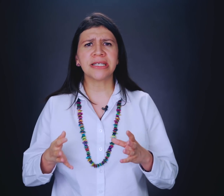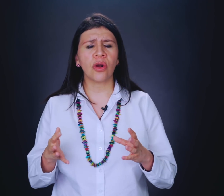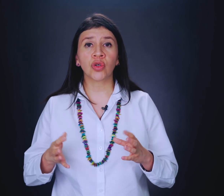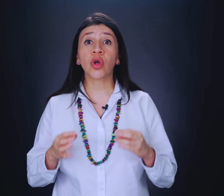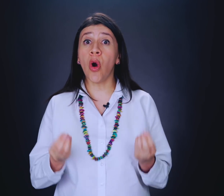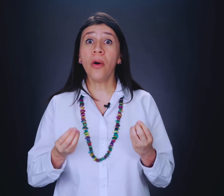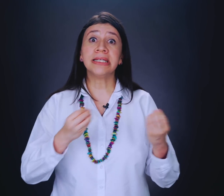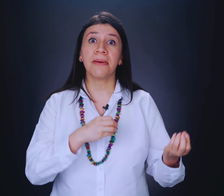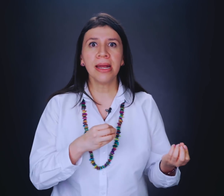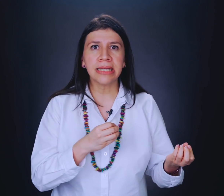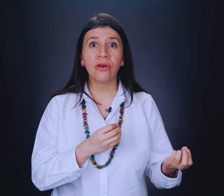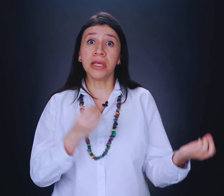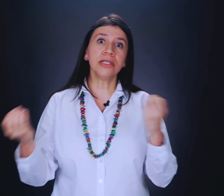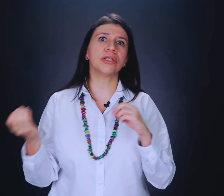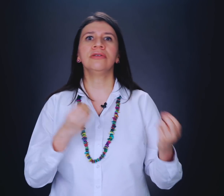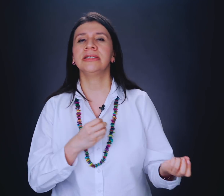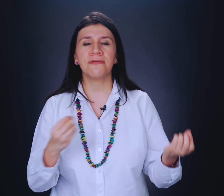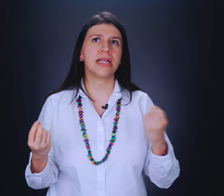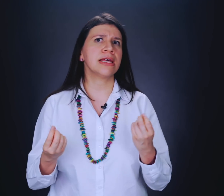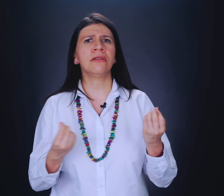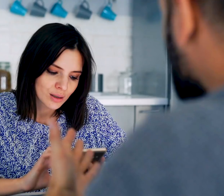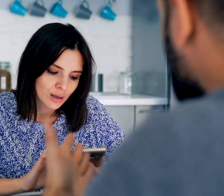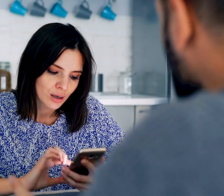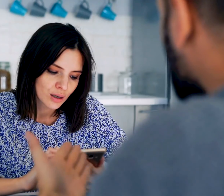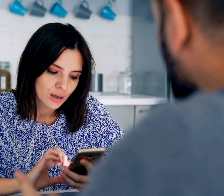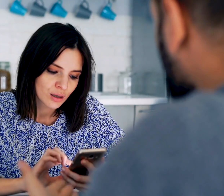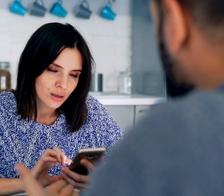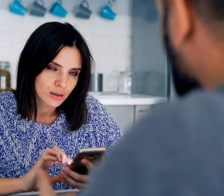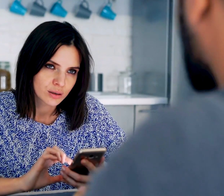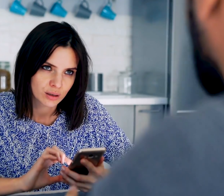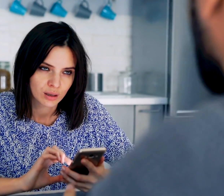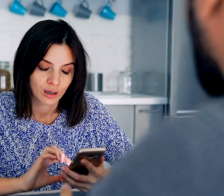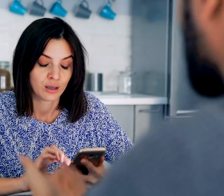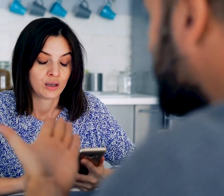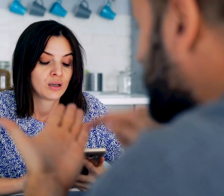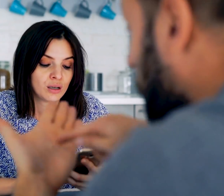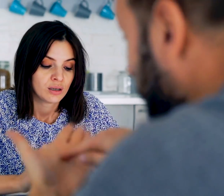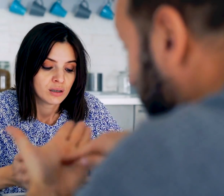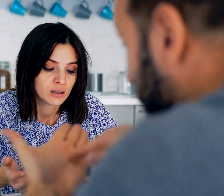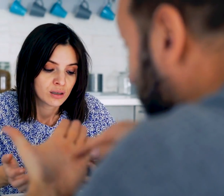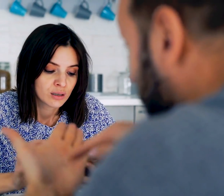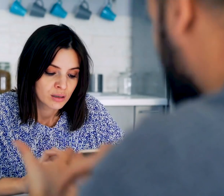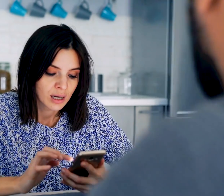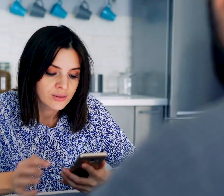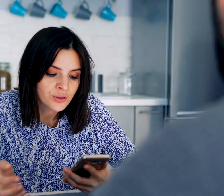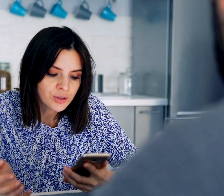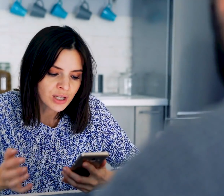celosos o viceversa, ¿no? Vi situaciones de infidelidad donde ninguno de los dos hacía absolutamente nada y eso causa una